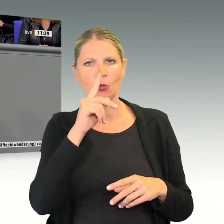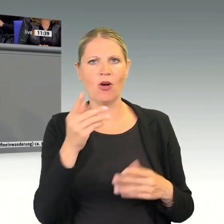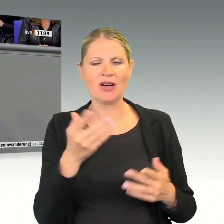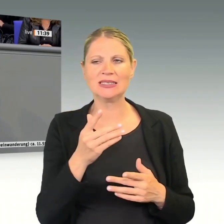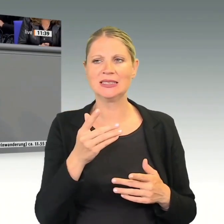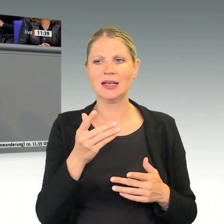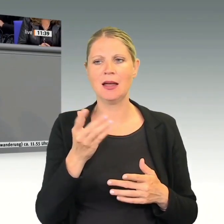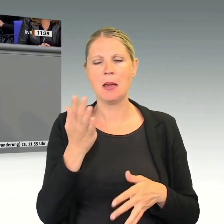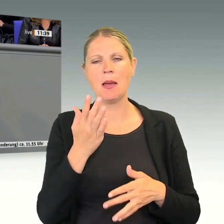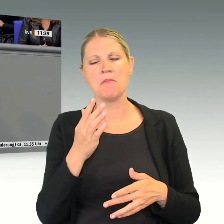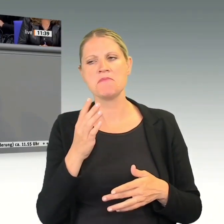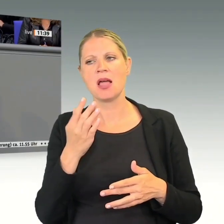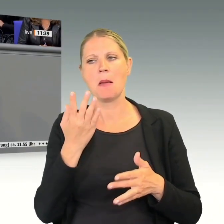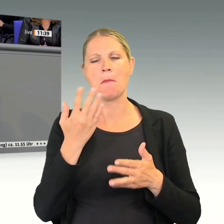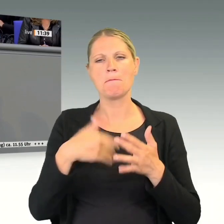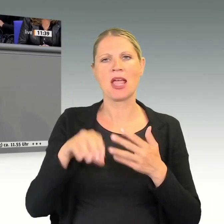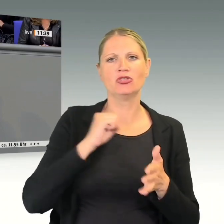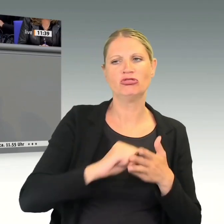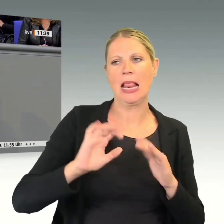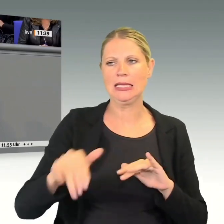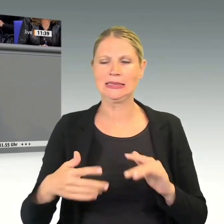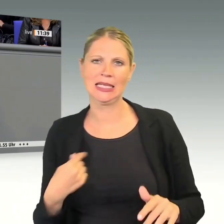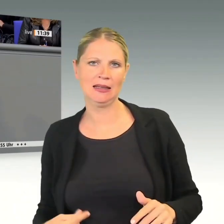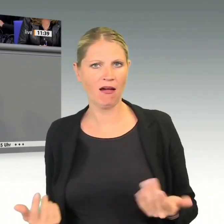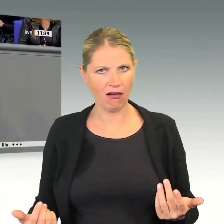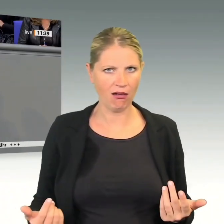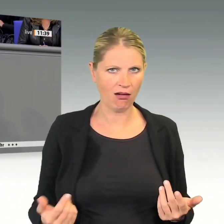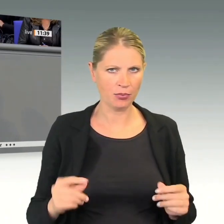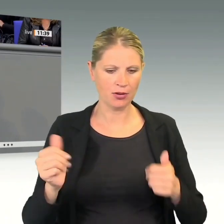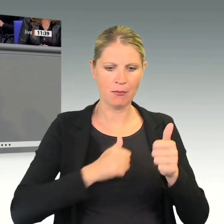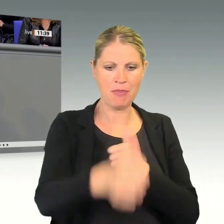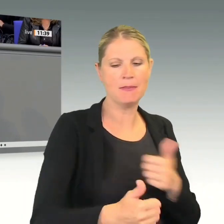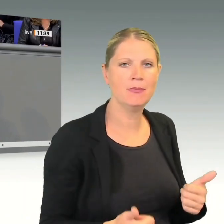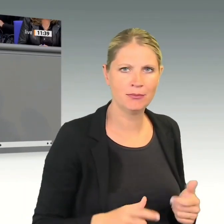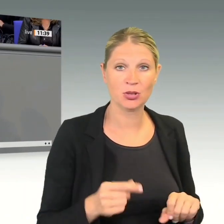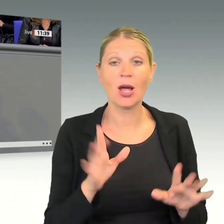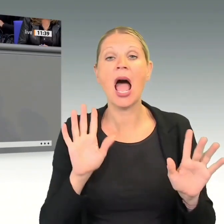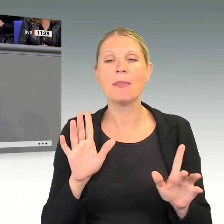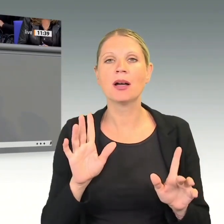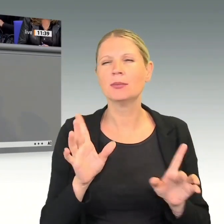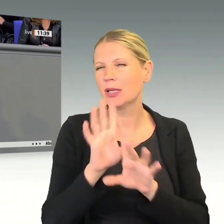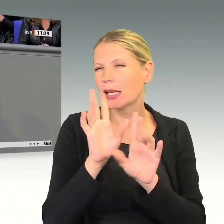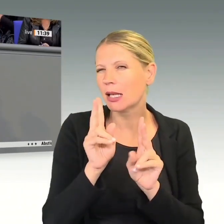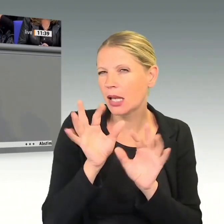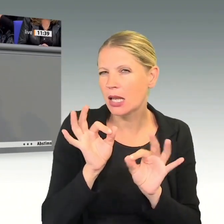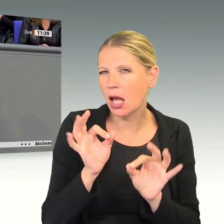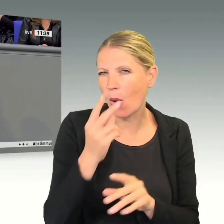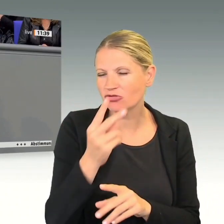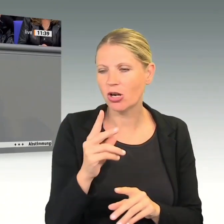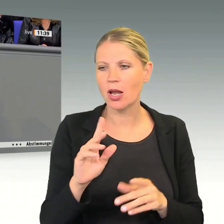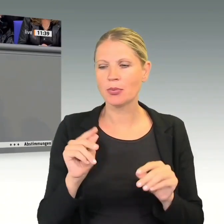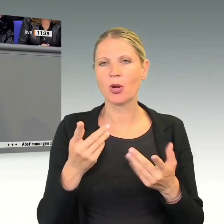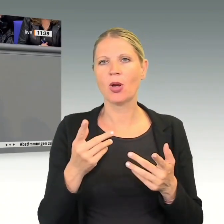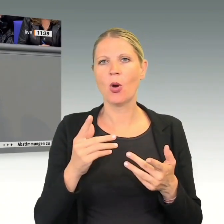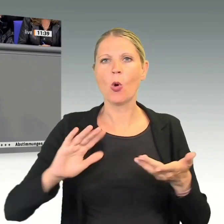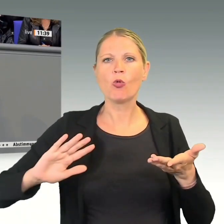-Vorteil eigentlich bedeutet, er bedeutet einen kurzfristigen wirtschaftlichen Vorteil, bis eben der andere in den Markt